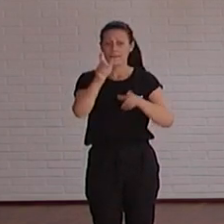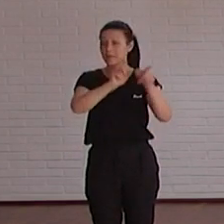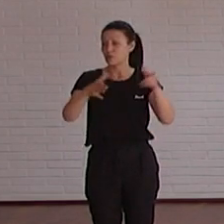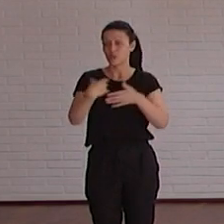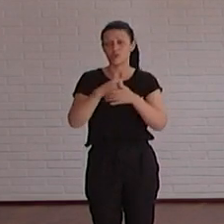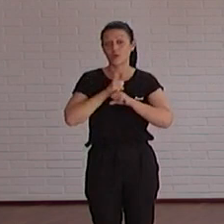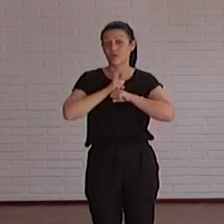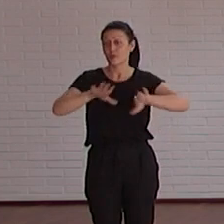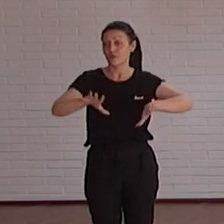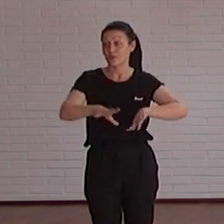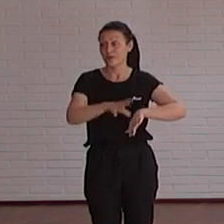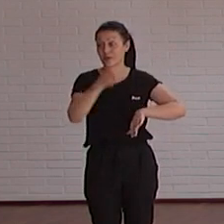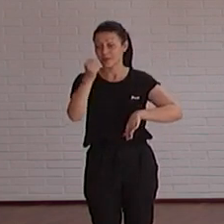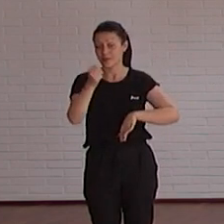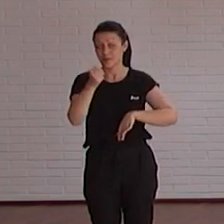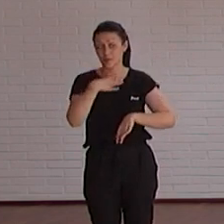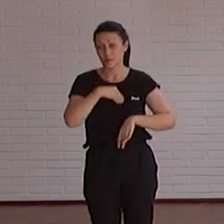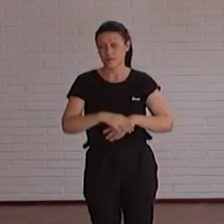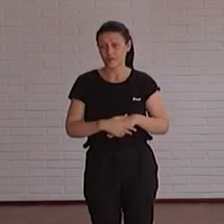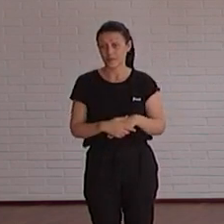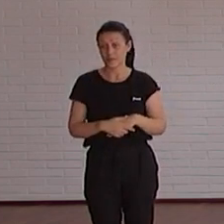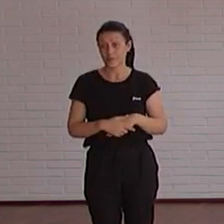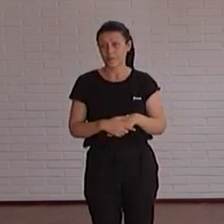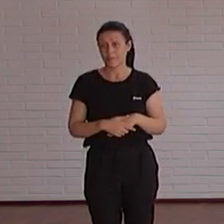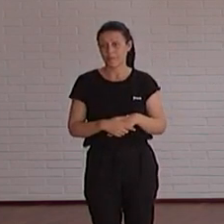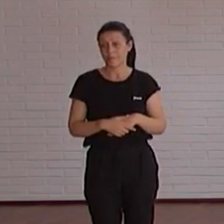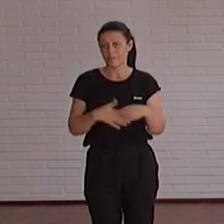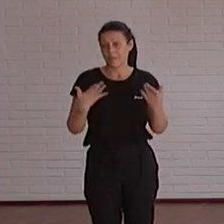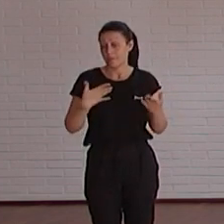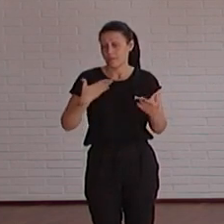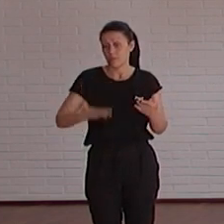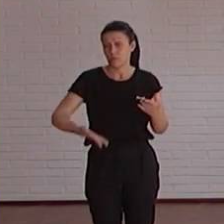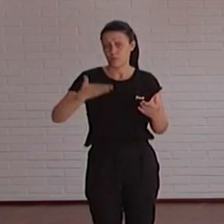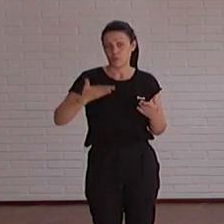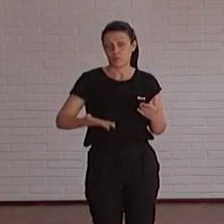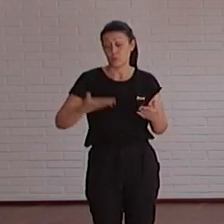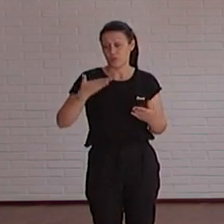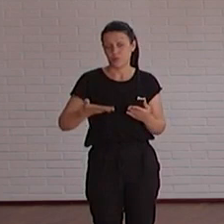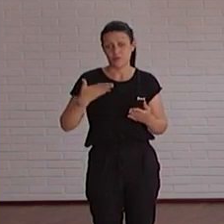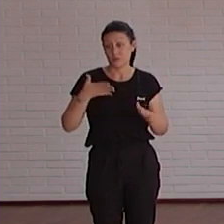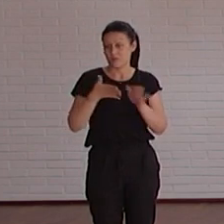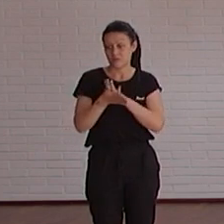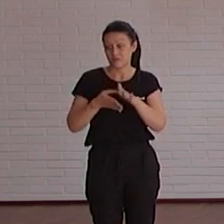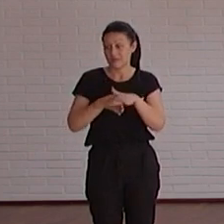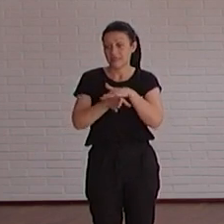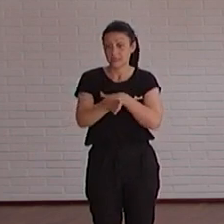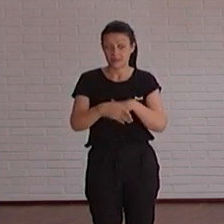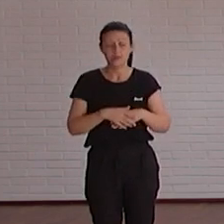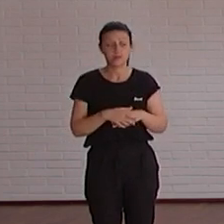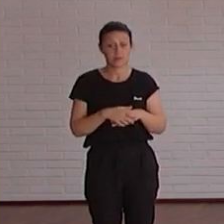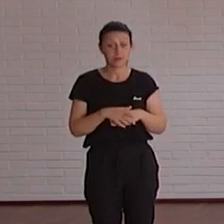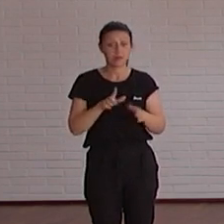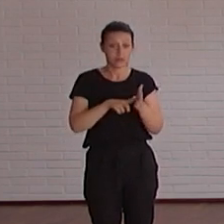públicos entonces qué me parece esencial me parece que es fundamental ser accesibles en